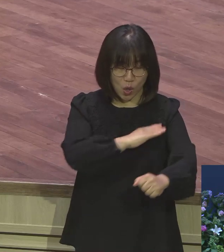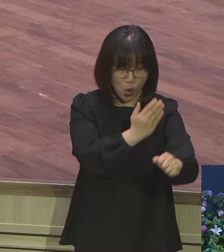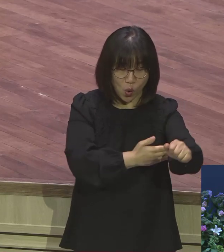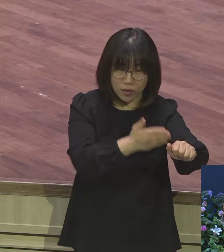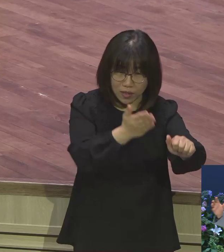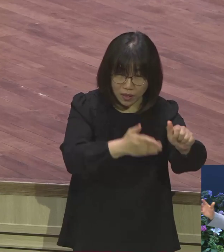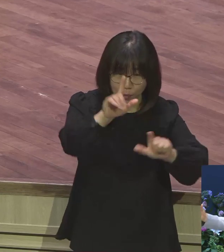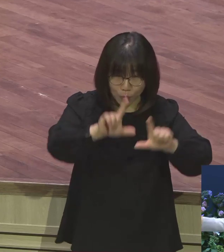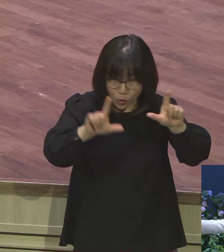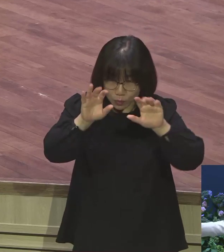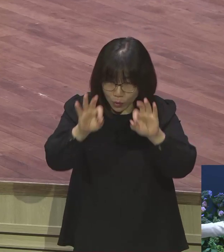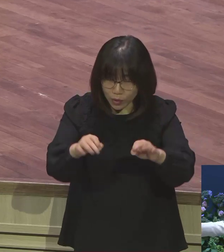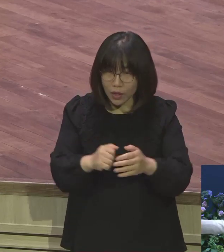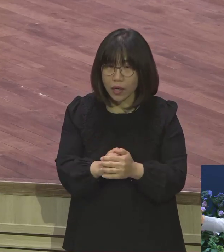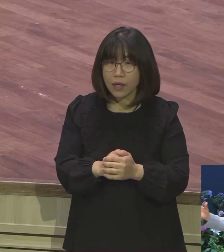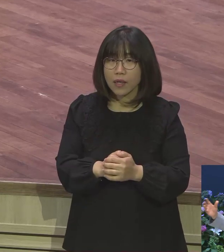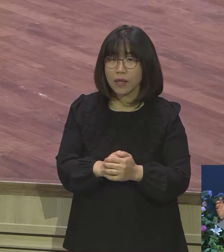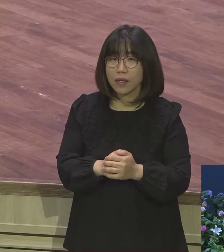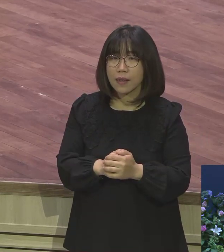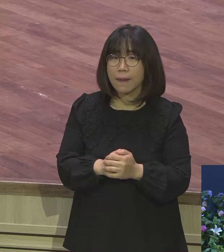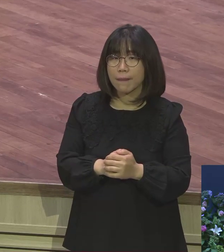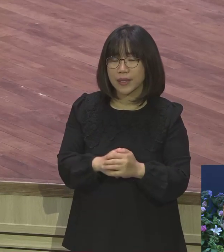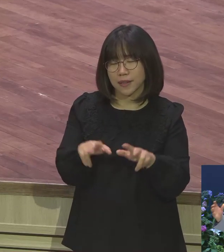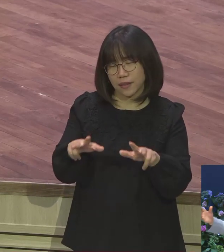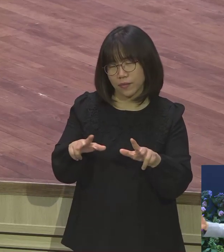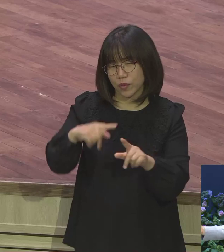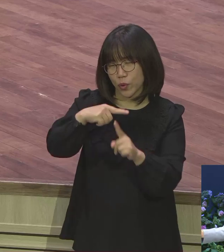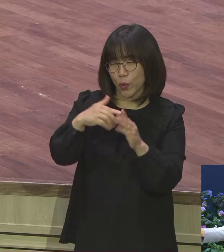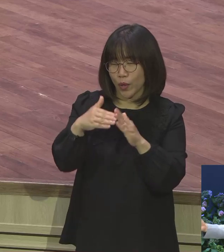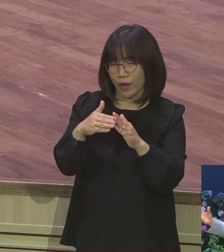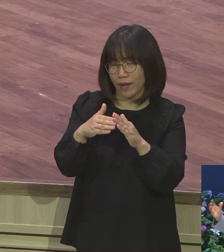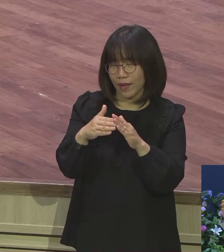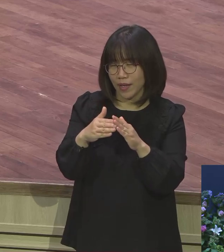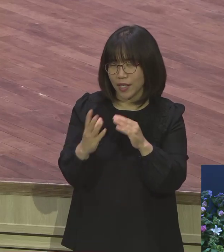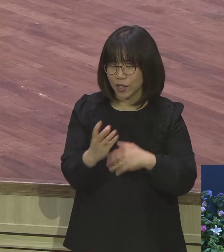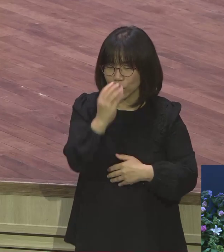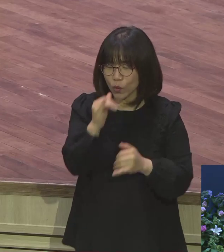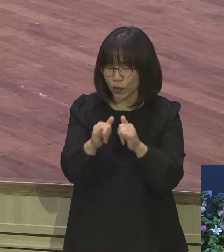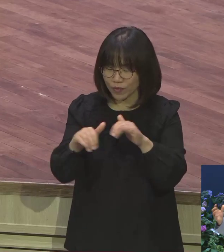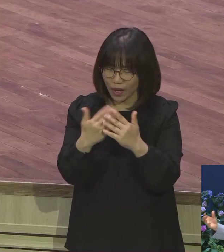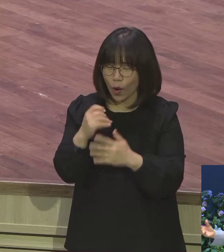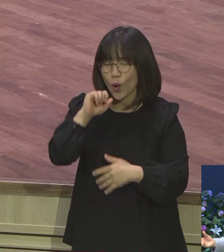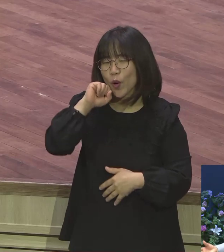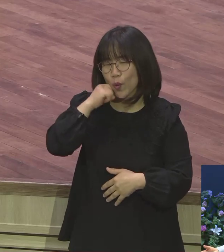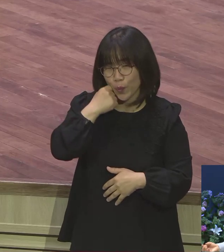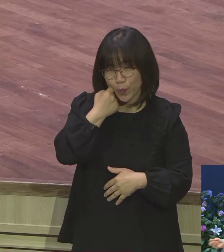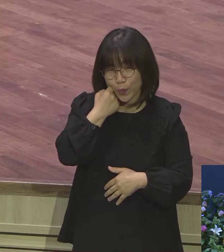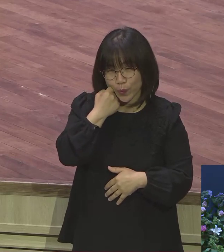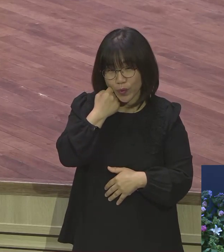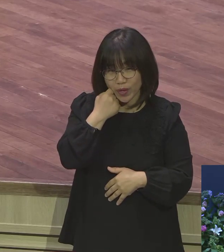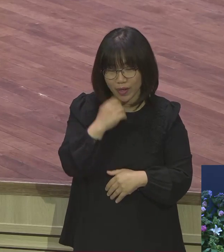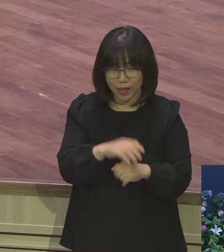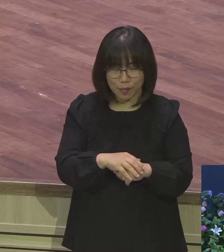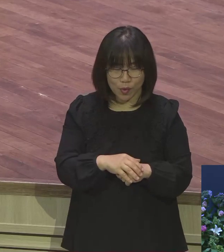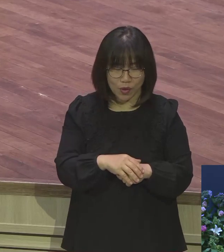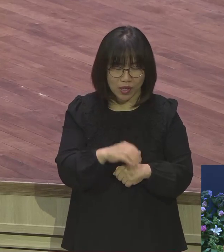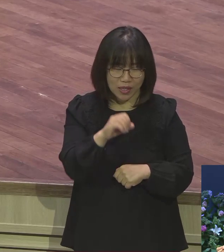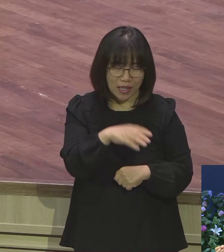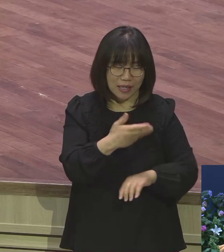서민들이잖아요. 생활 속에 다 어려움 당하고 어떤 분들은 파출소가 파출부 하면서 일도